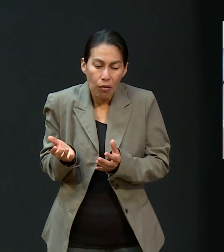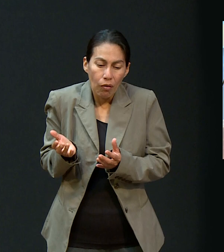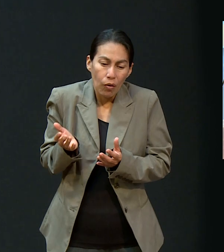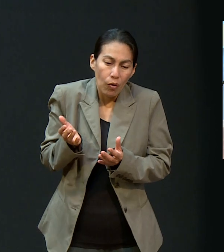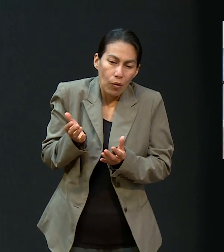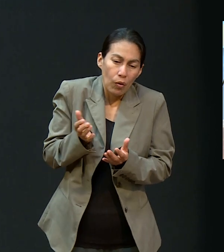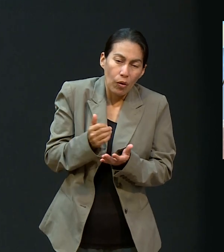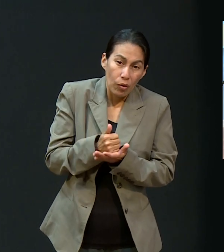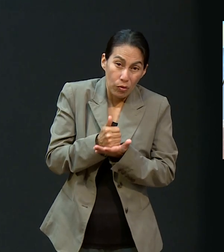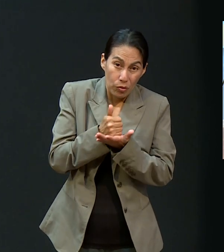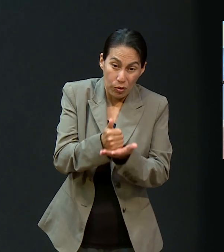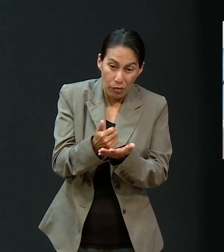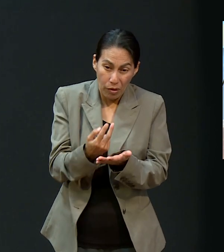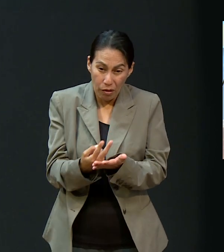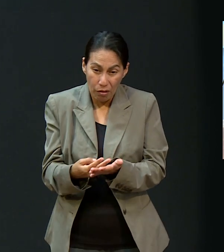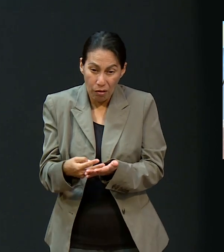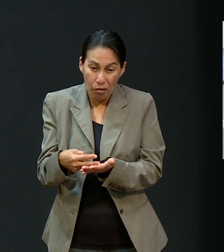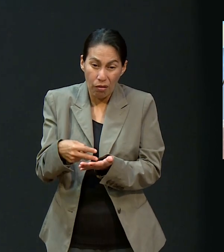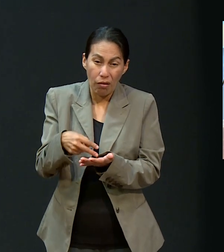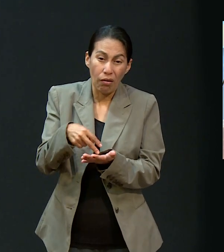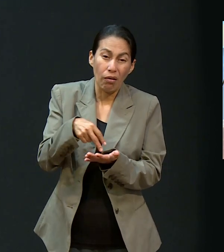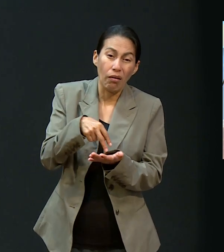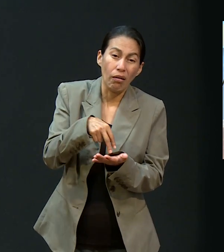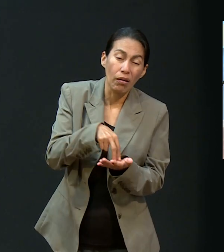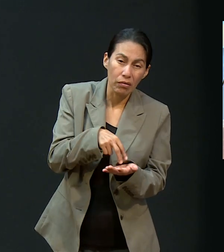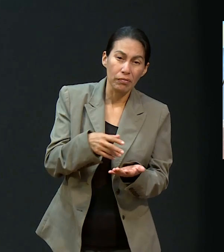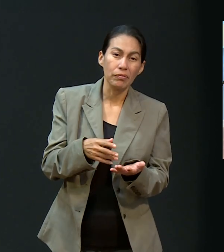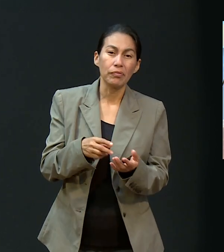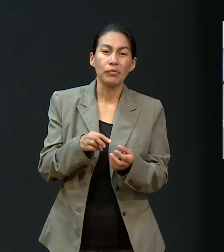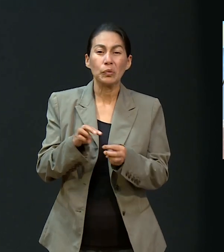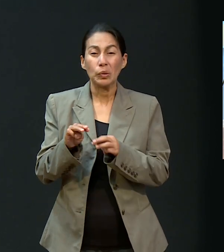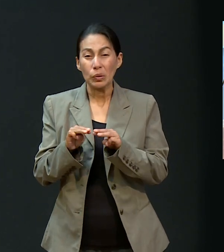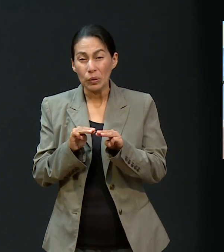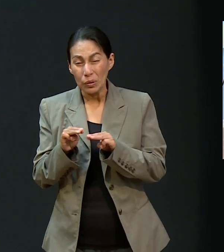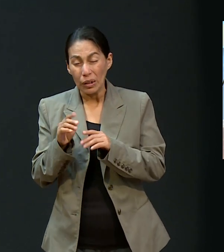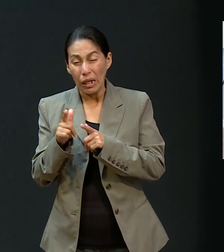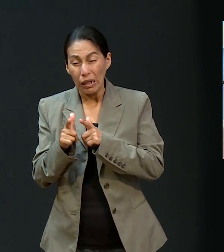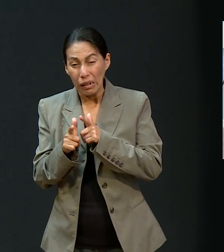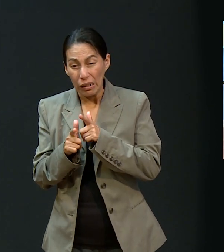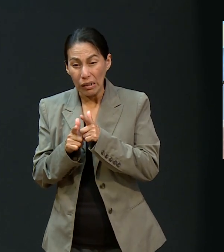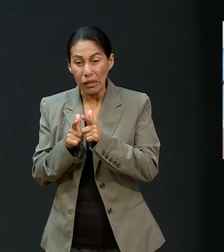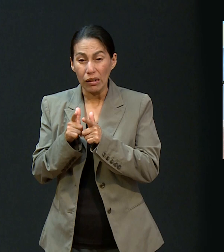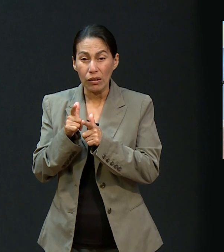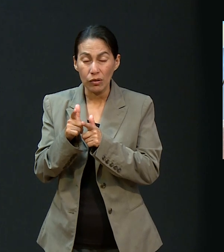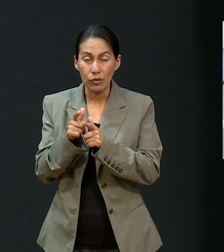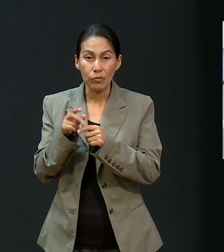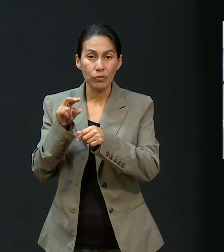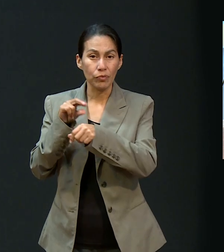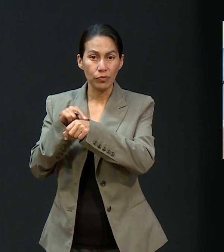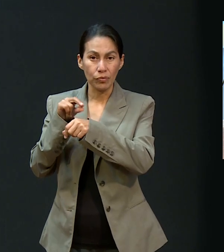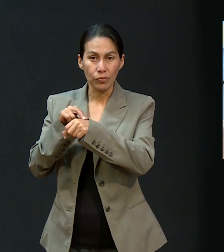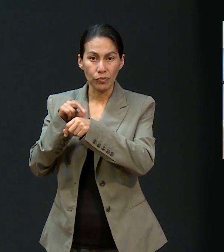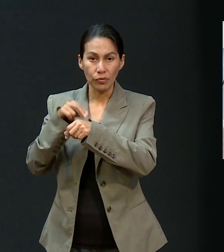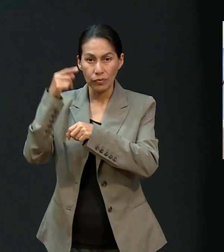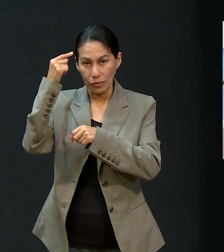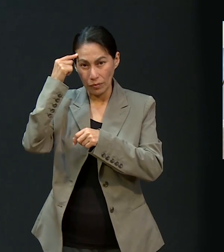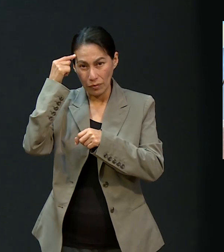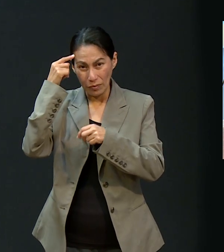cuidado la levantaba de la cama y sus movimientos ya eran más lentos. Al ir con el neurólogo,